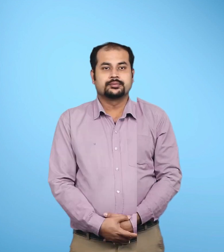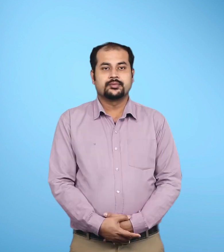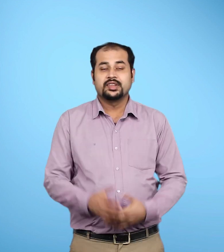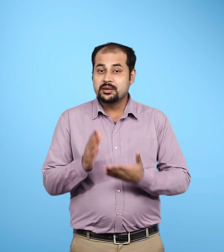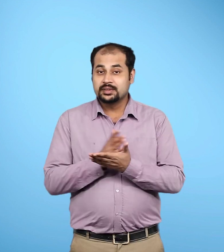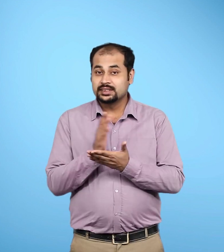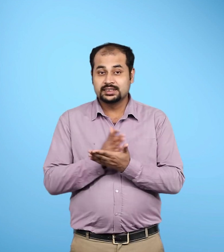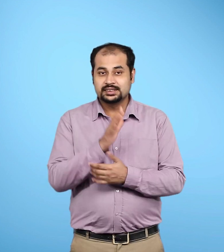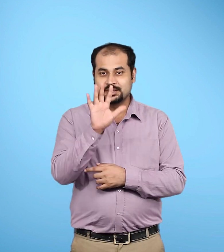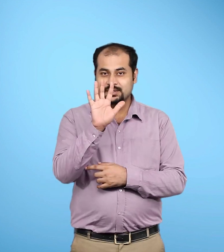प्रिष्ठ पाँच